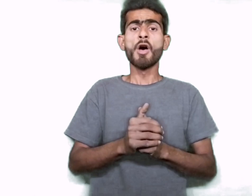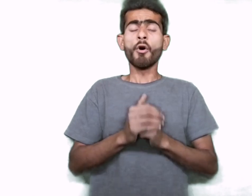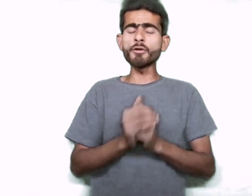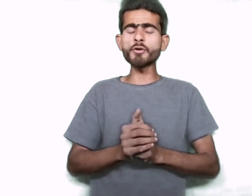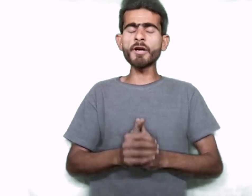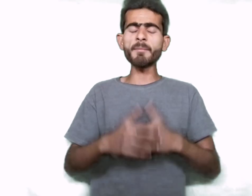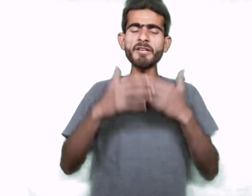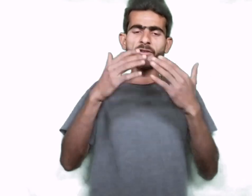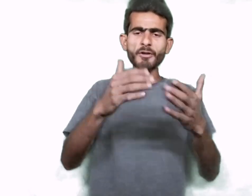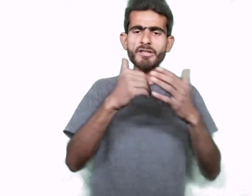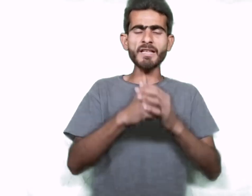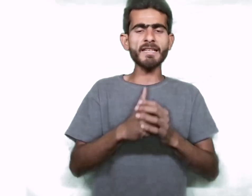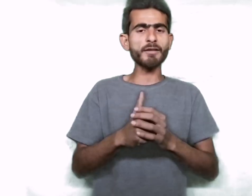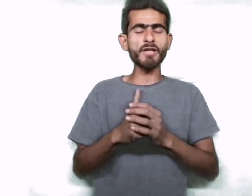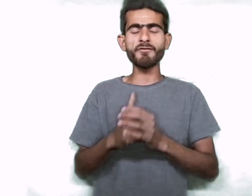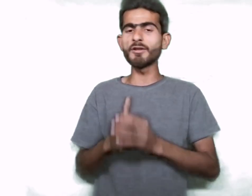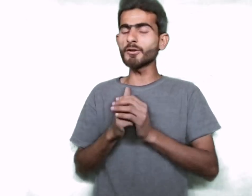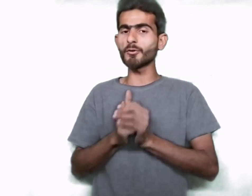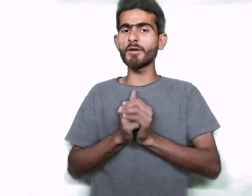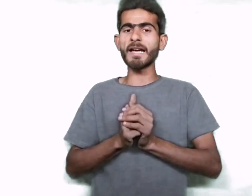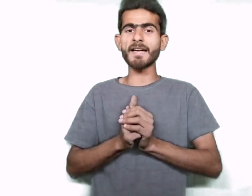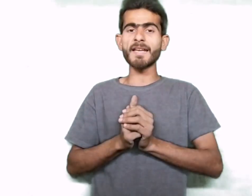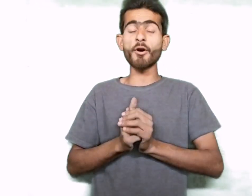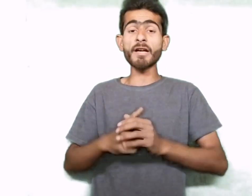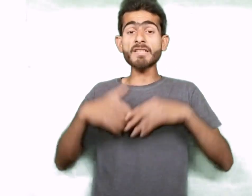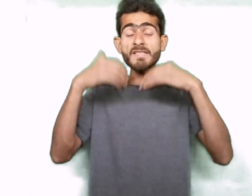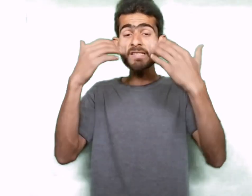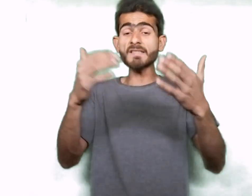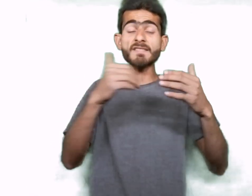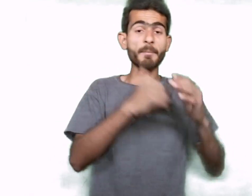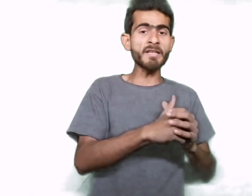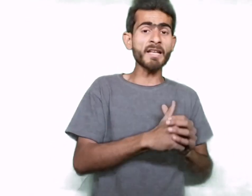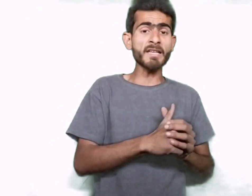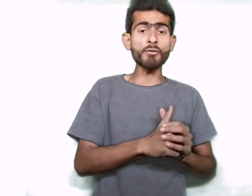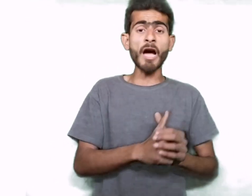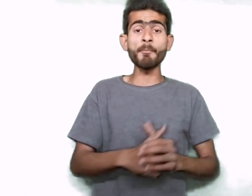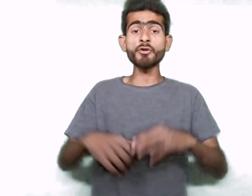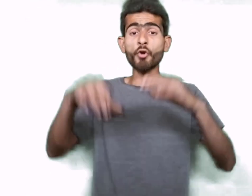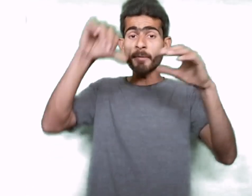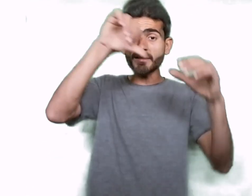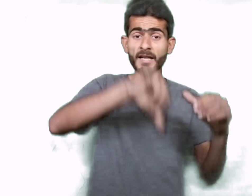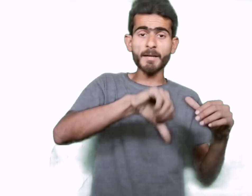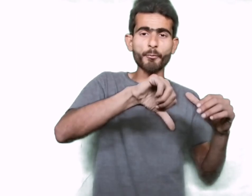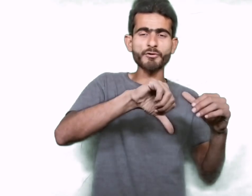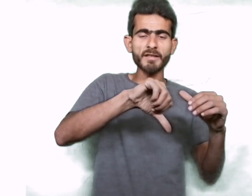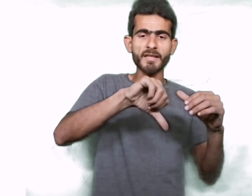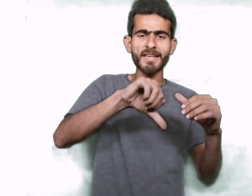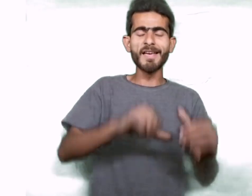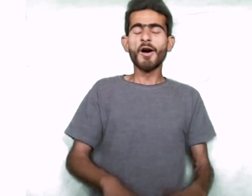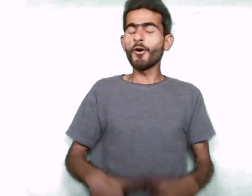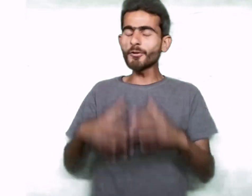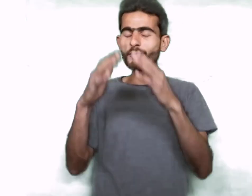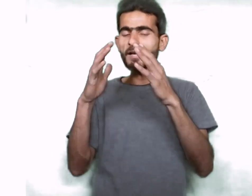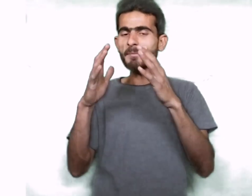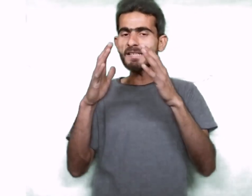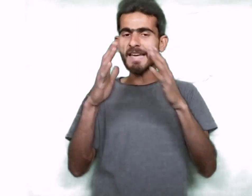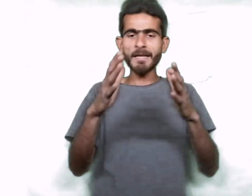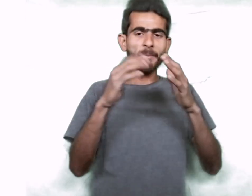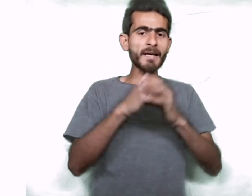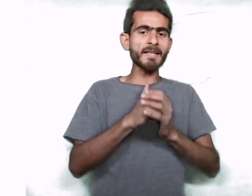اور دوستو اگر میری ویڈیو چی لگیا تو یار ویڈیو کو ضرور لاکھ کریں اور اگر کسی چیز کی سمجھ نہیں لگی تو آپ مجھے کومنٹ کر کے پوچھ سکتے ہیں اور دوستو اگر میرے چینل پر